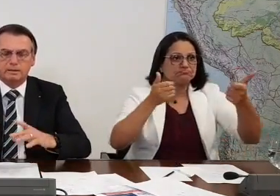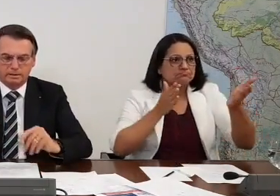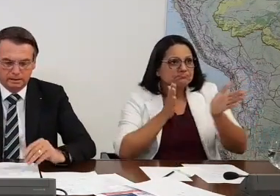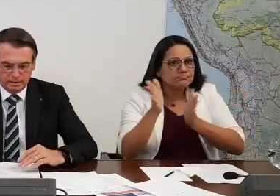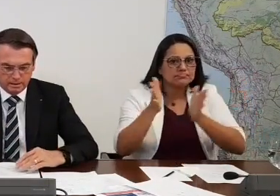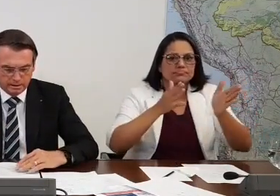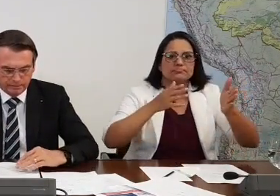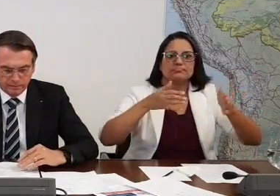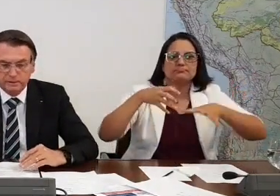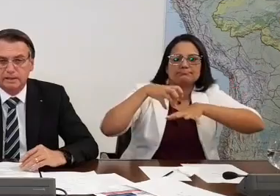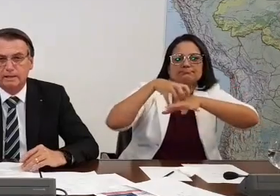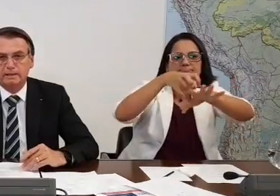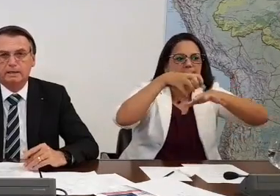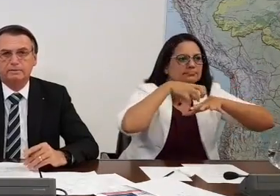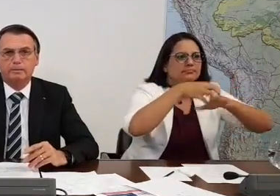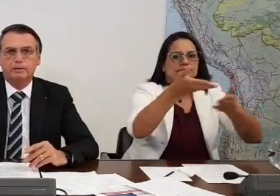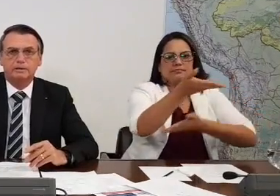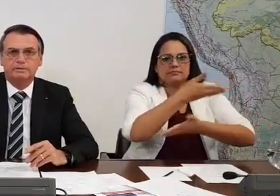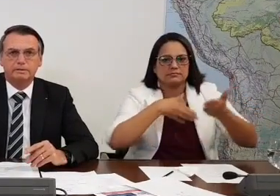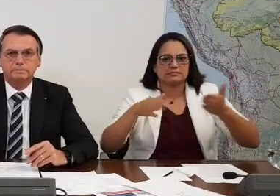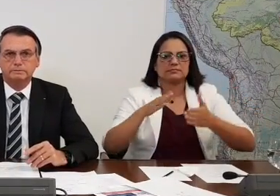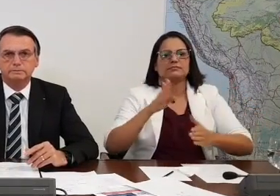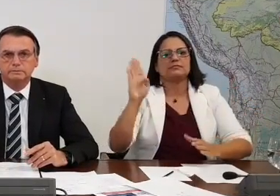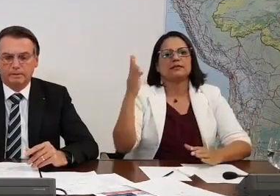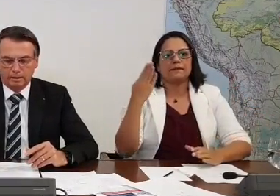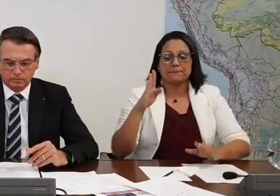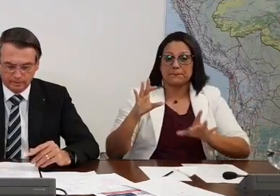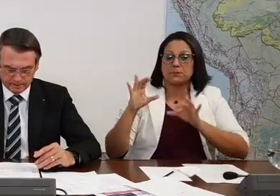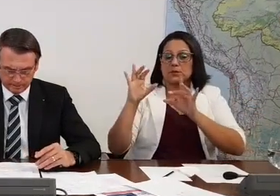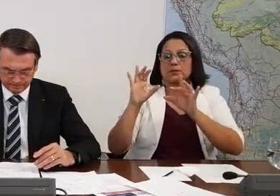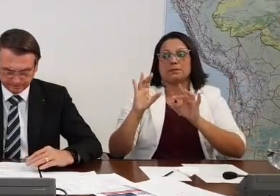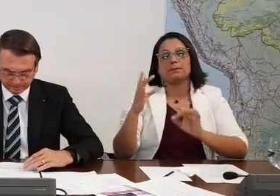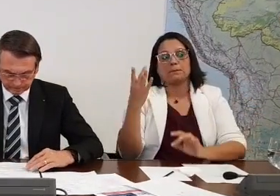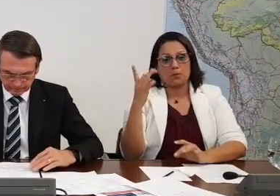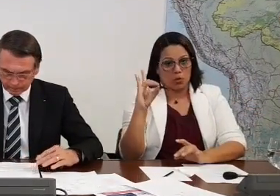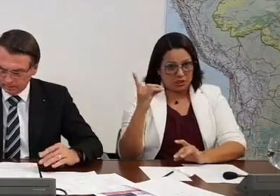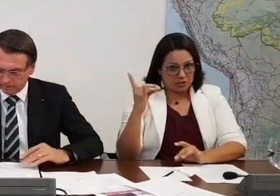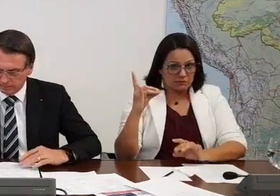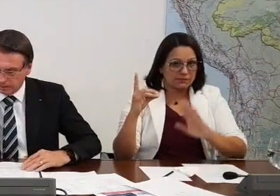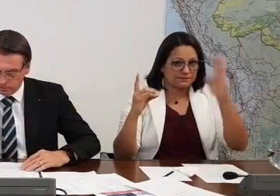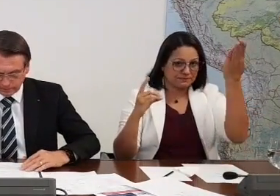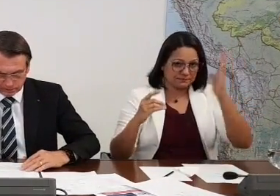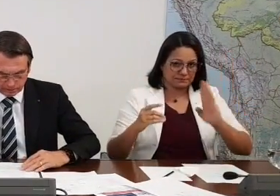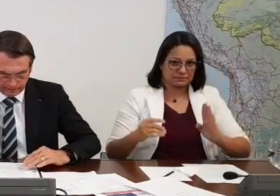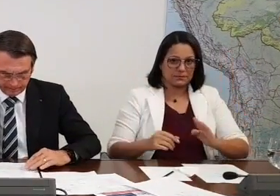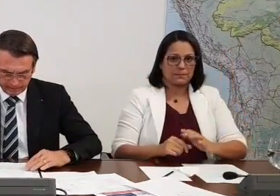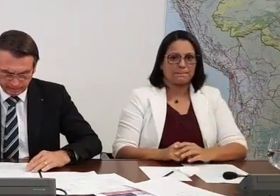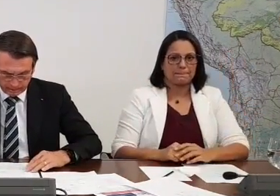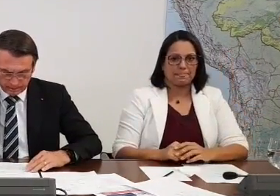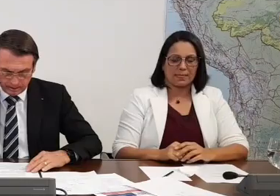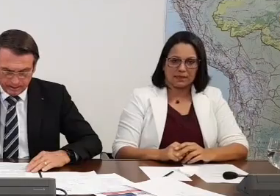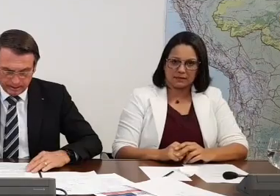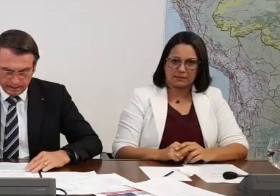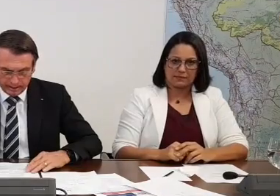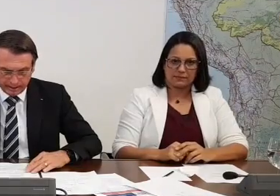cargas na fronteira ali da Bolívia com o Brasil. Bem, deixa eu ver, deixa eu ver.